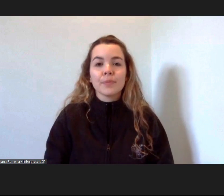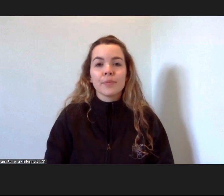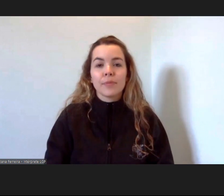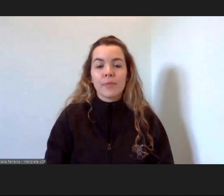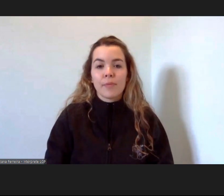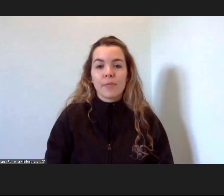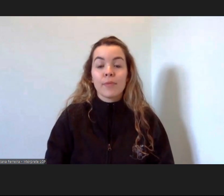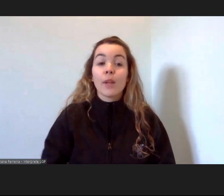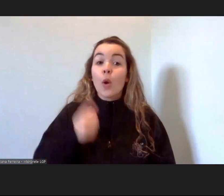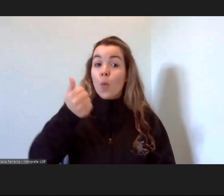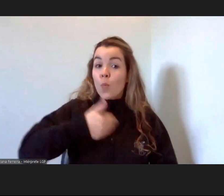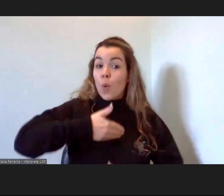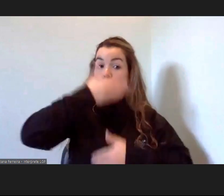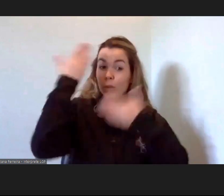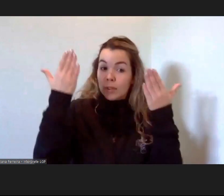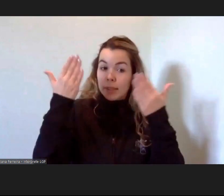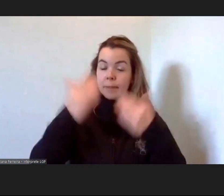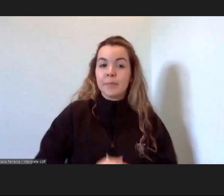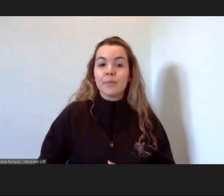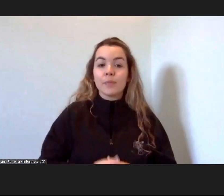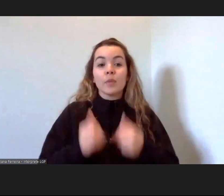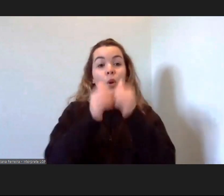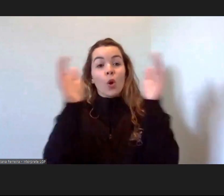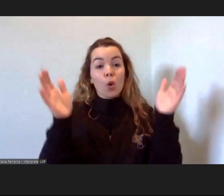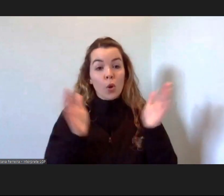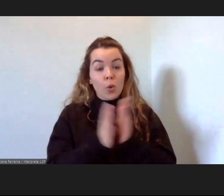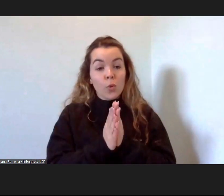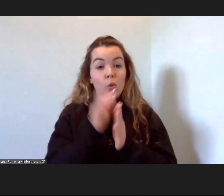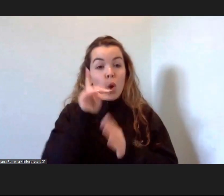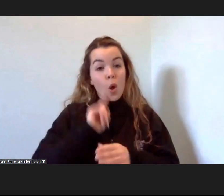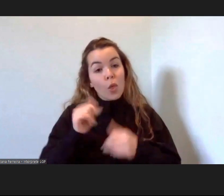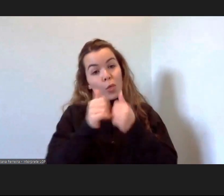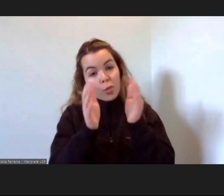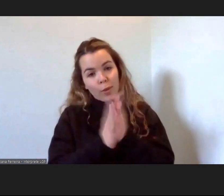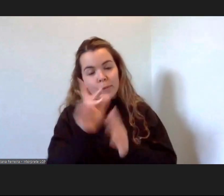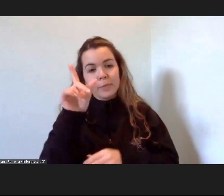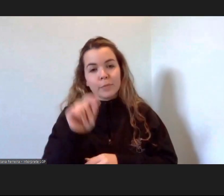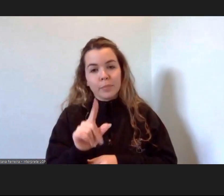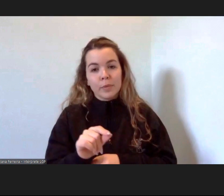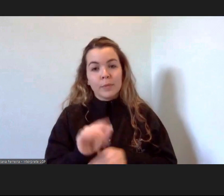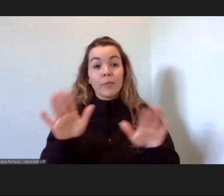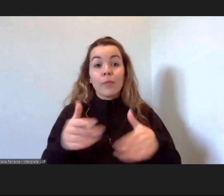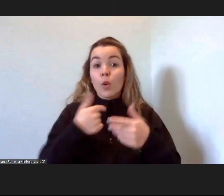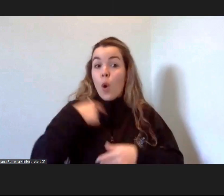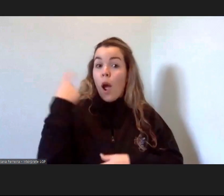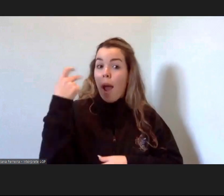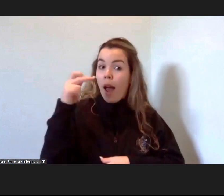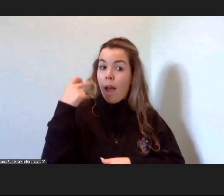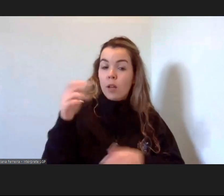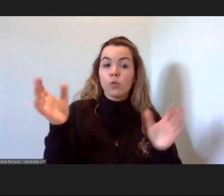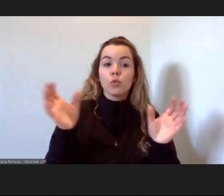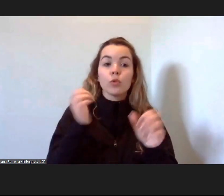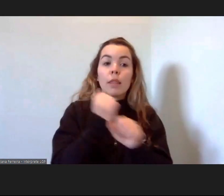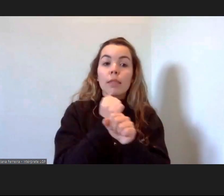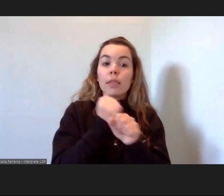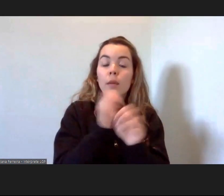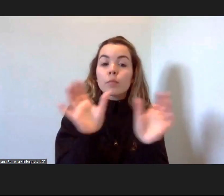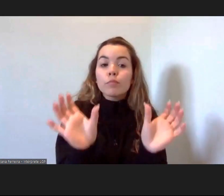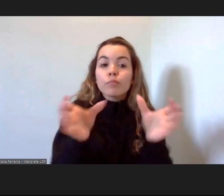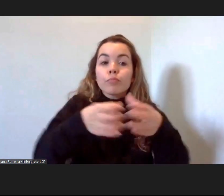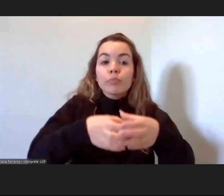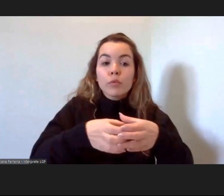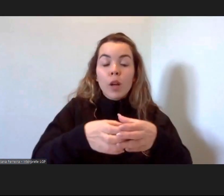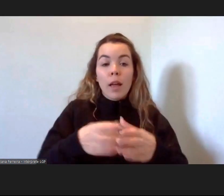Bom dia, bom dia a todas e todos. Há muitos anos que trabalho em colaboração com a função pública